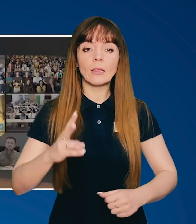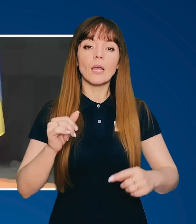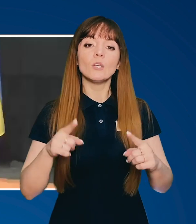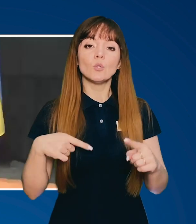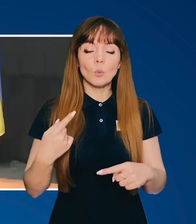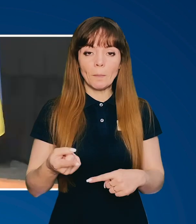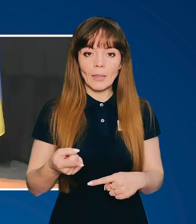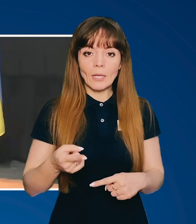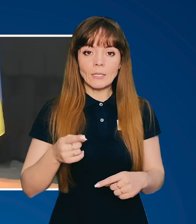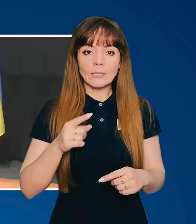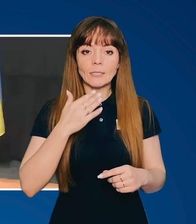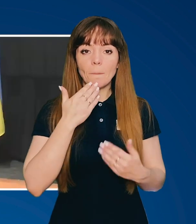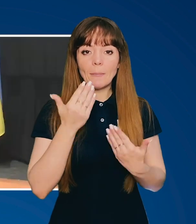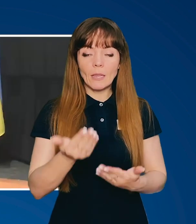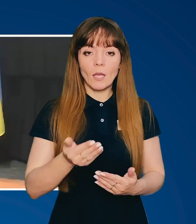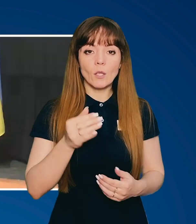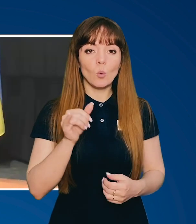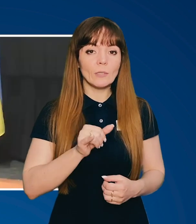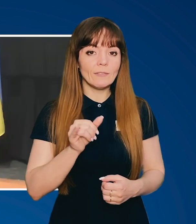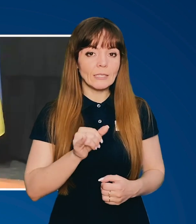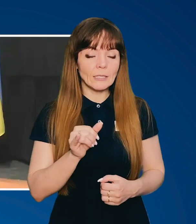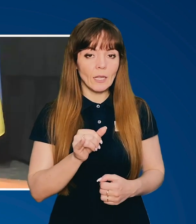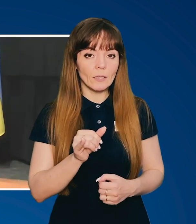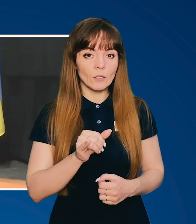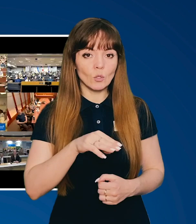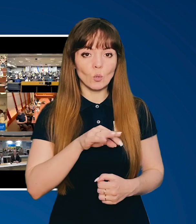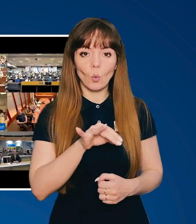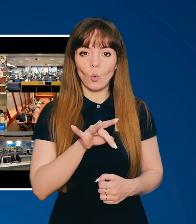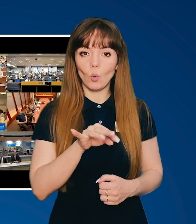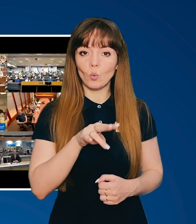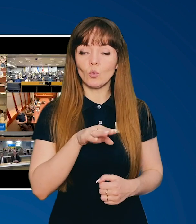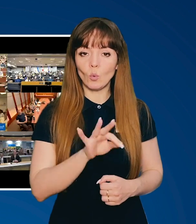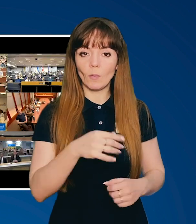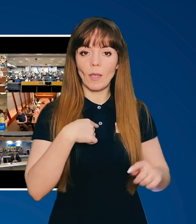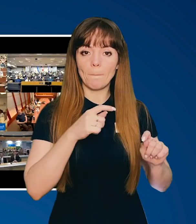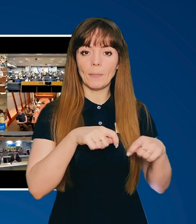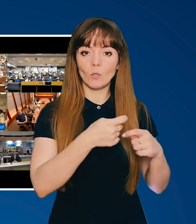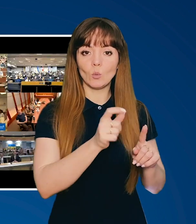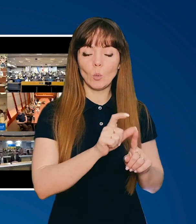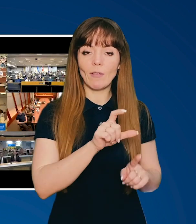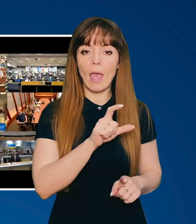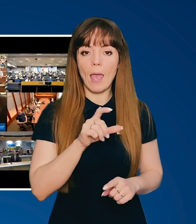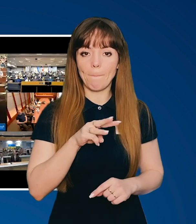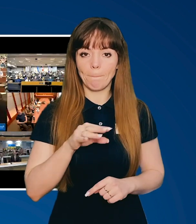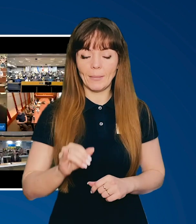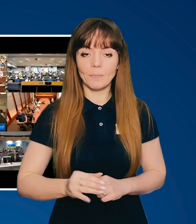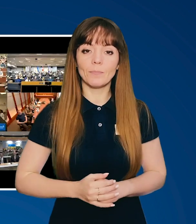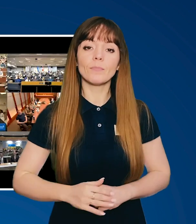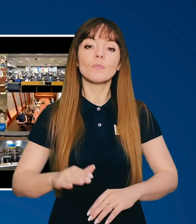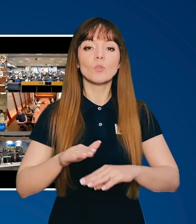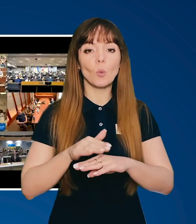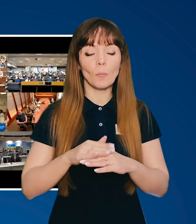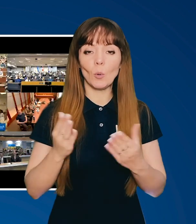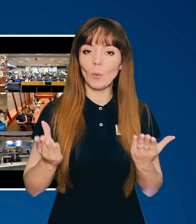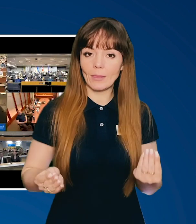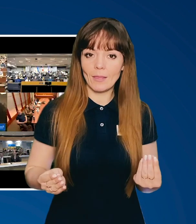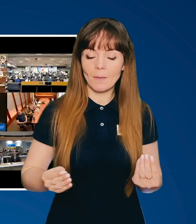Наступне запитання в університеті Доронто. Я передаю слово Емі, будь ласка. Доброго дня,